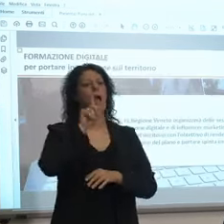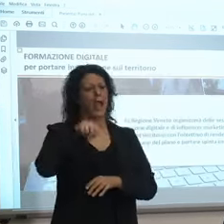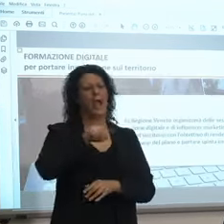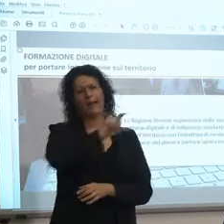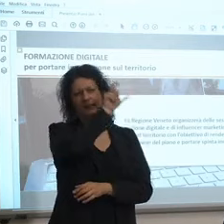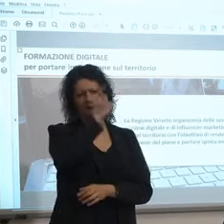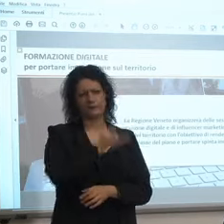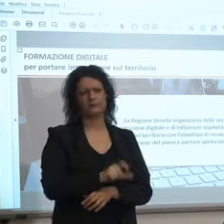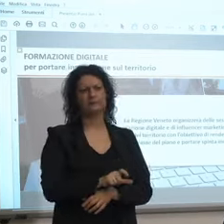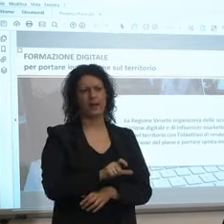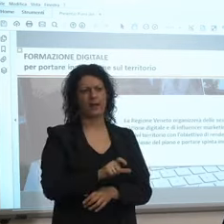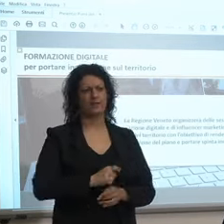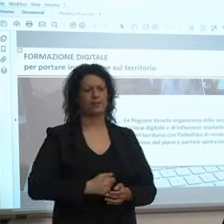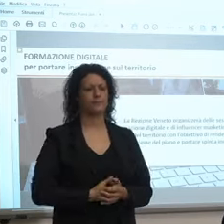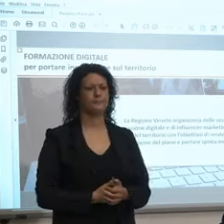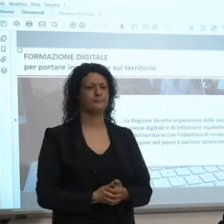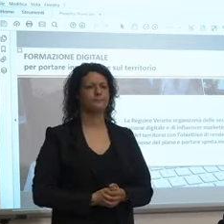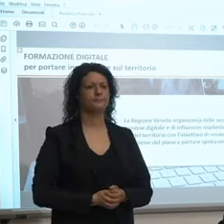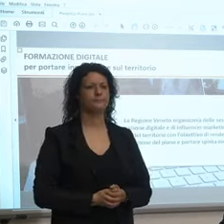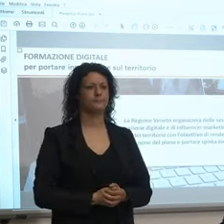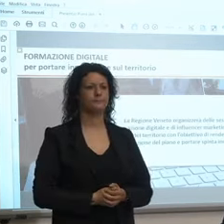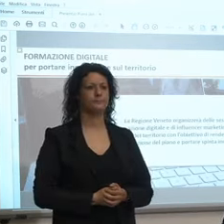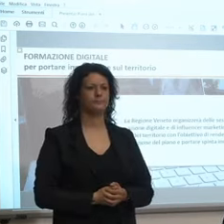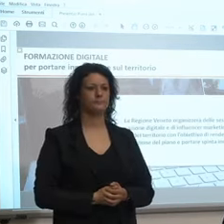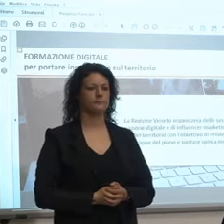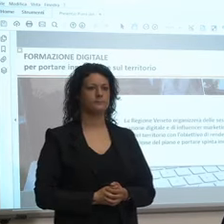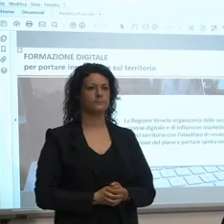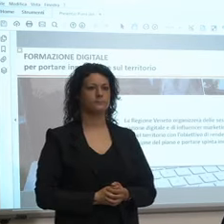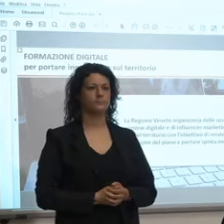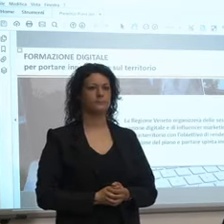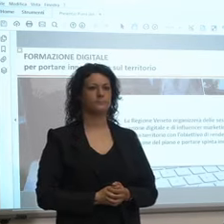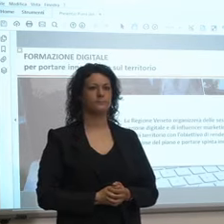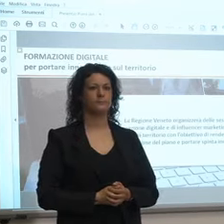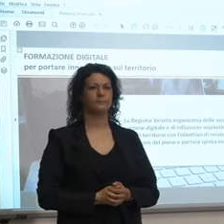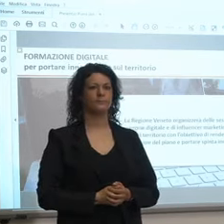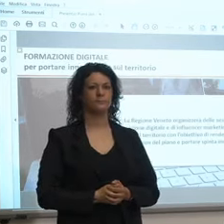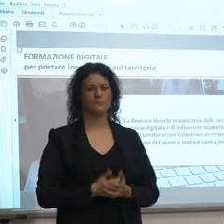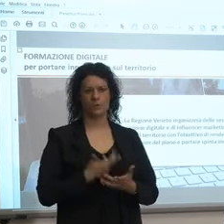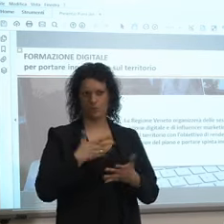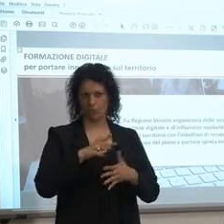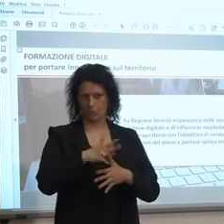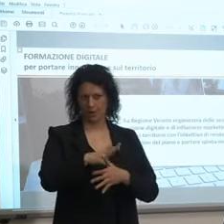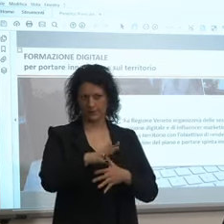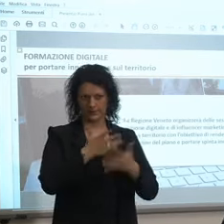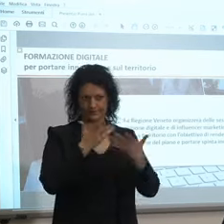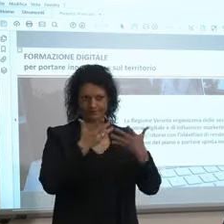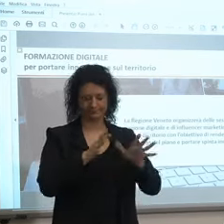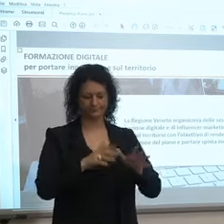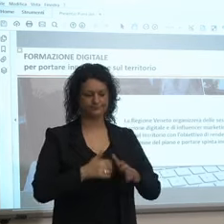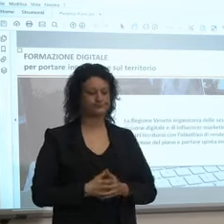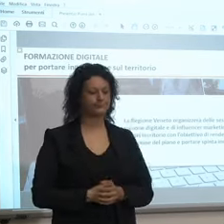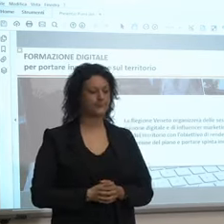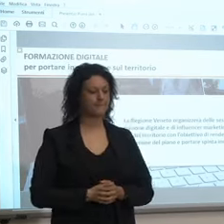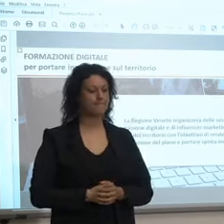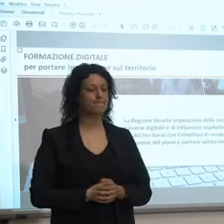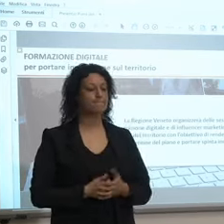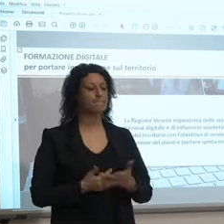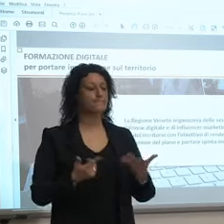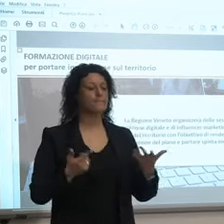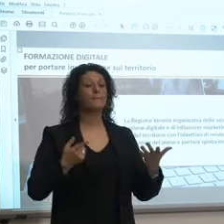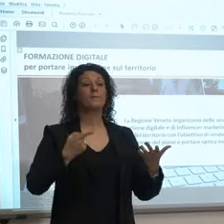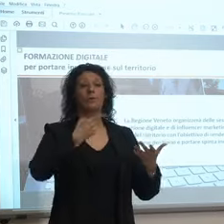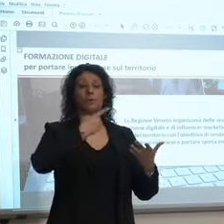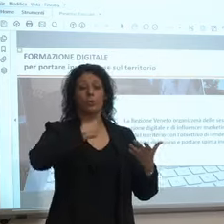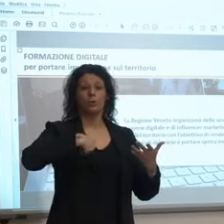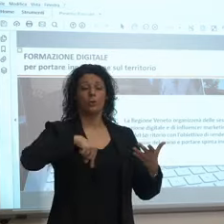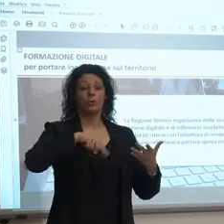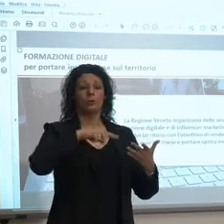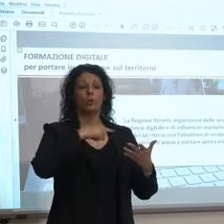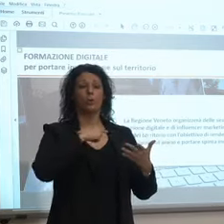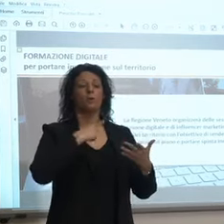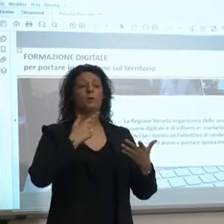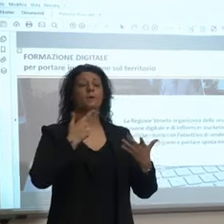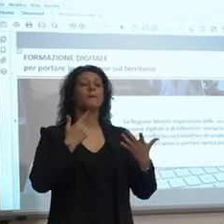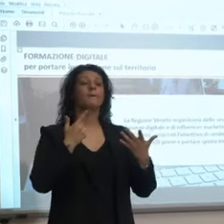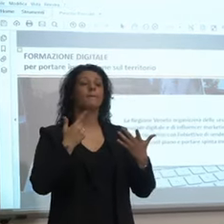italiano faremo una formazione ho quasi finito Presidente faremo una formazione importante